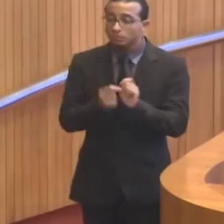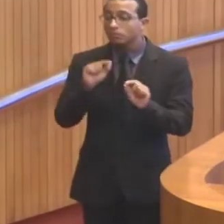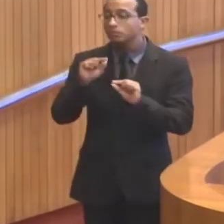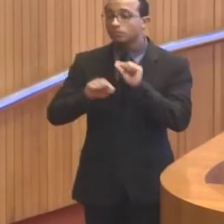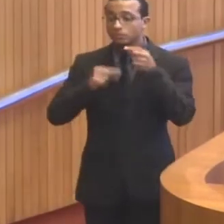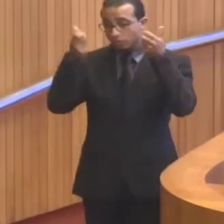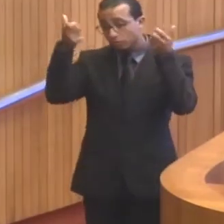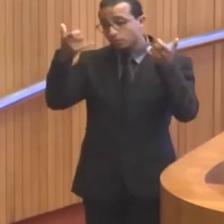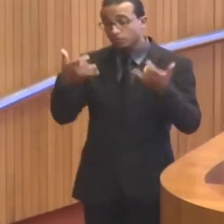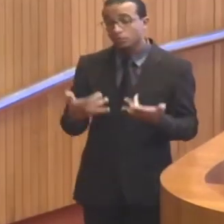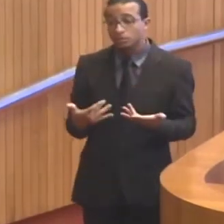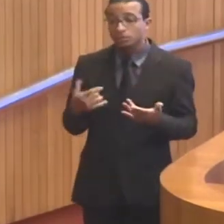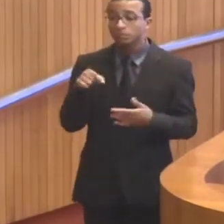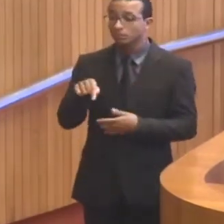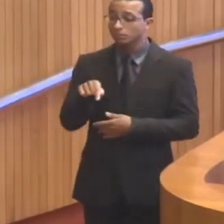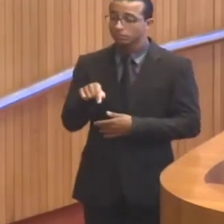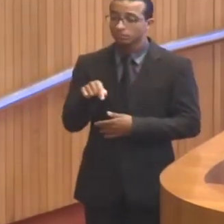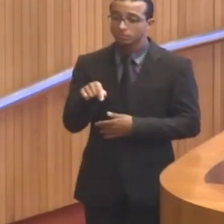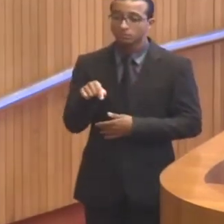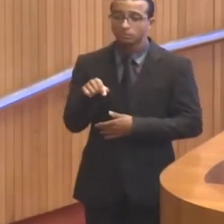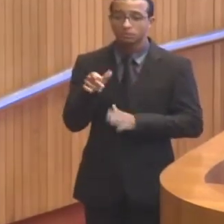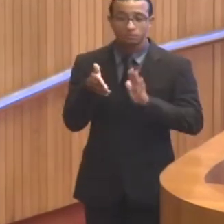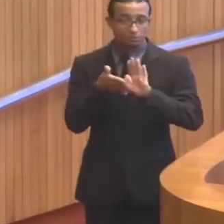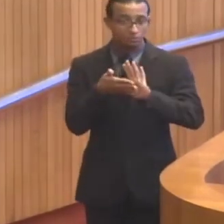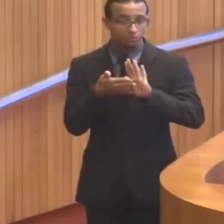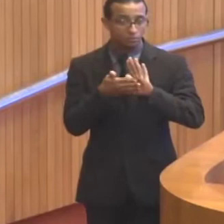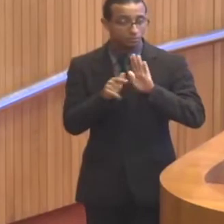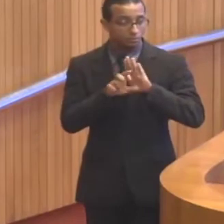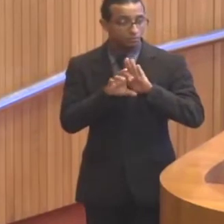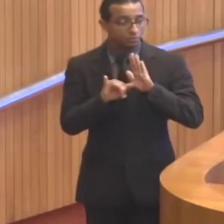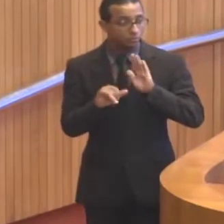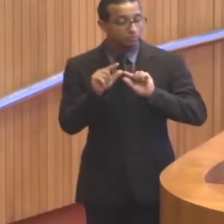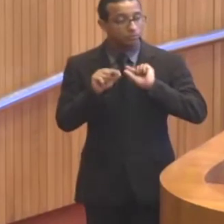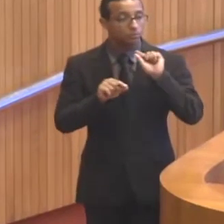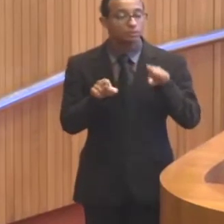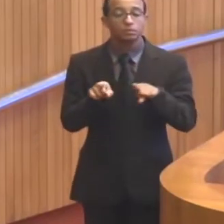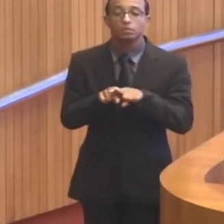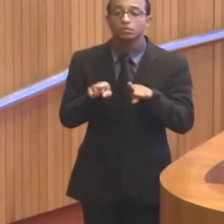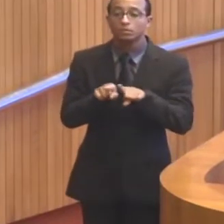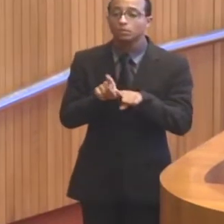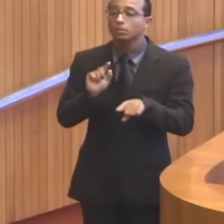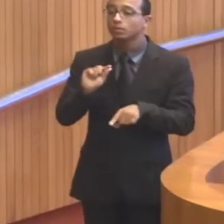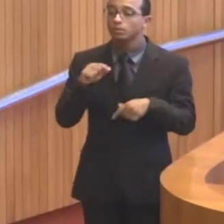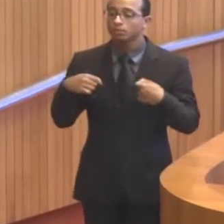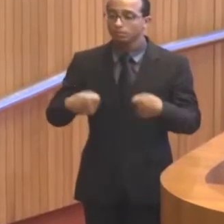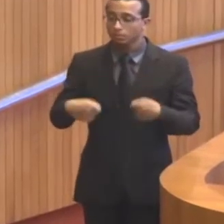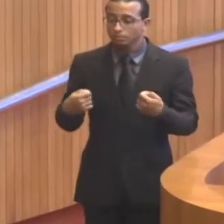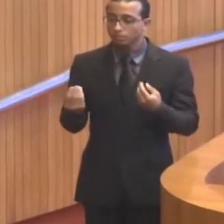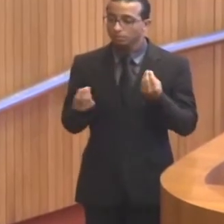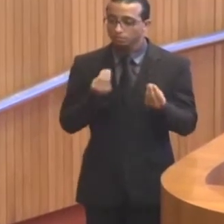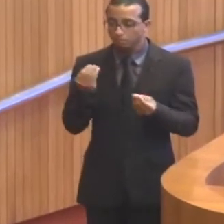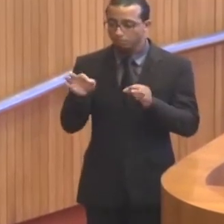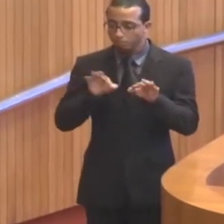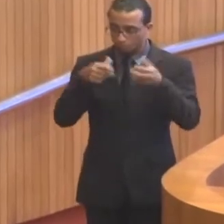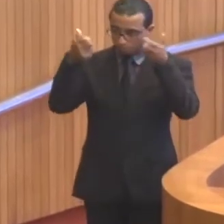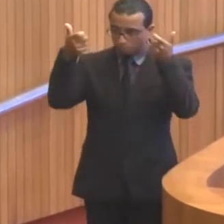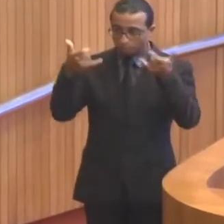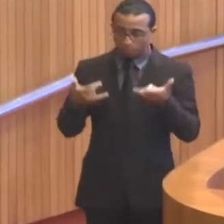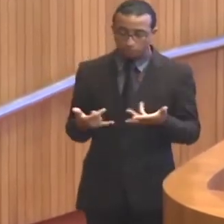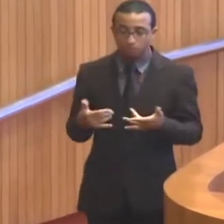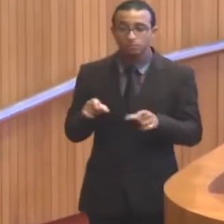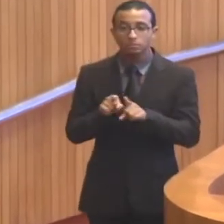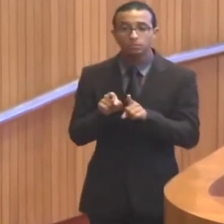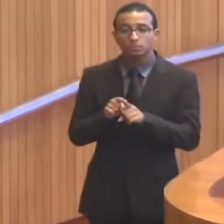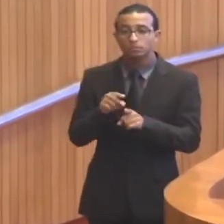diz respeito à amplitude do alcance desse projeto, como também a necessidade de estabelecer sanções e